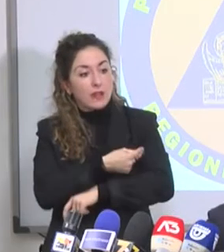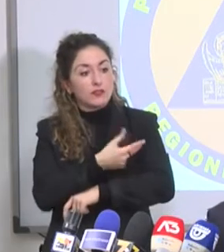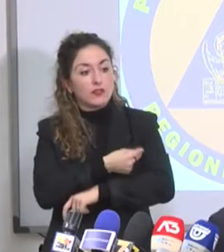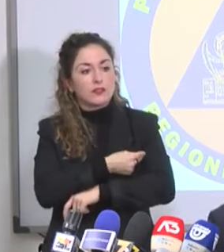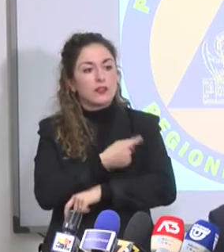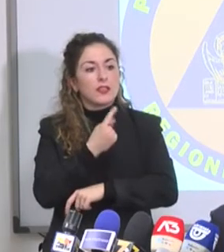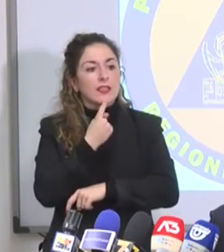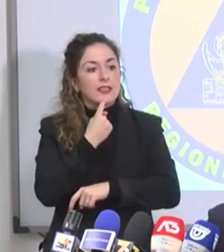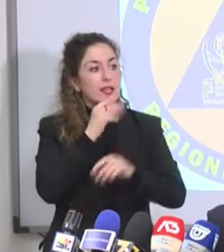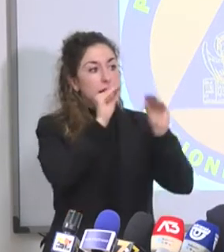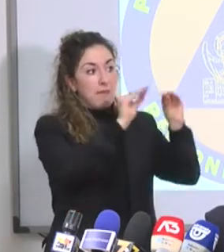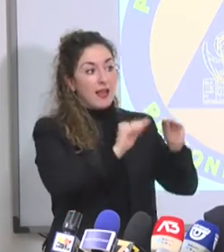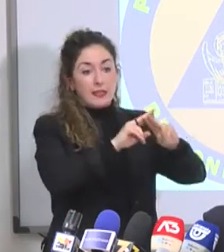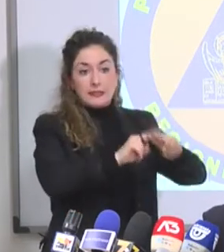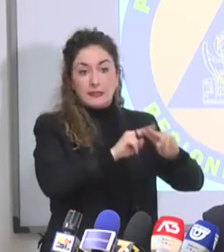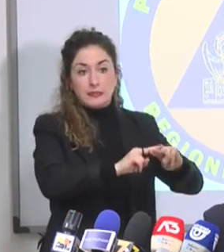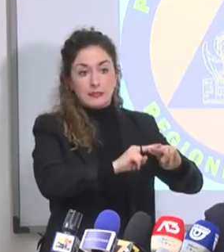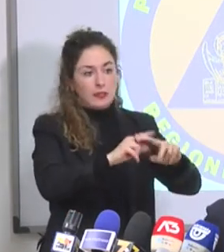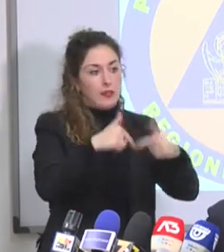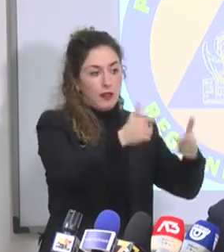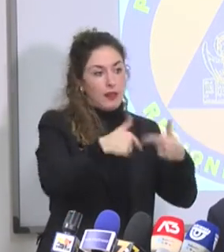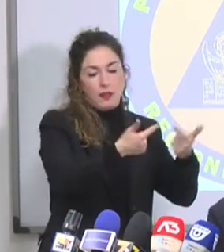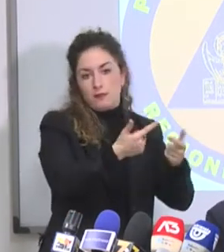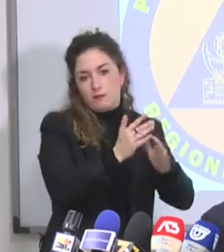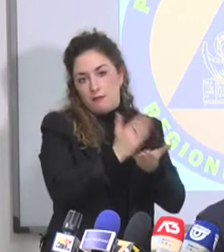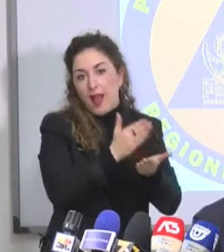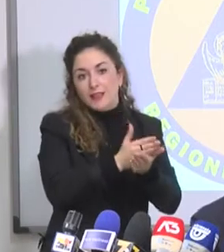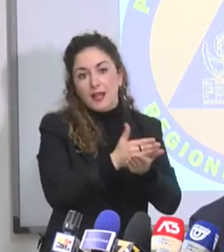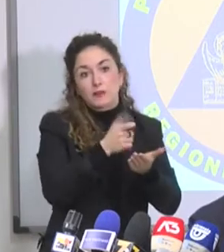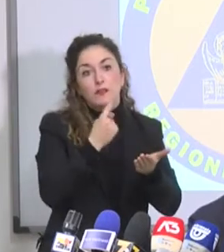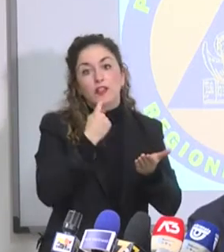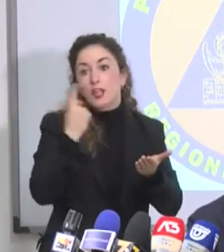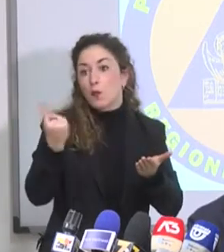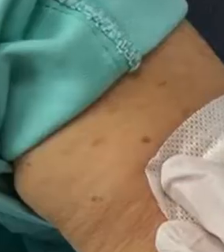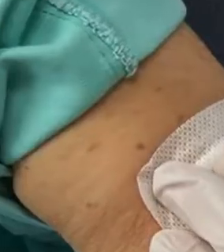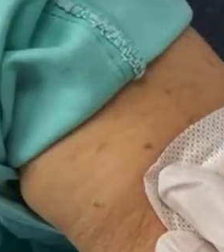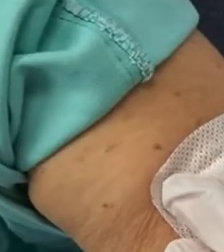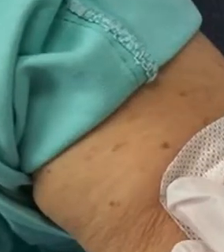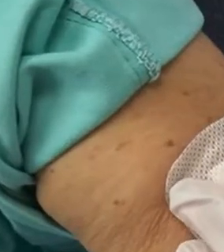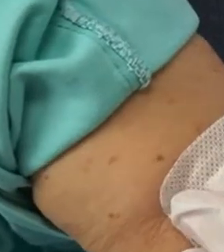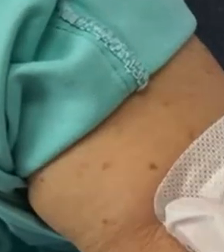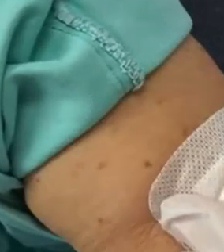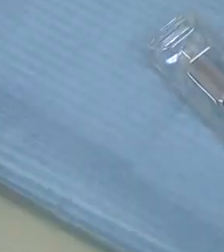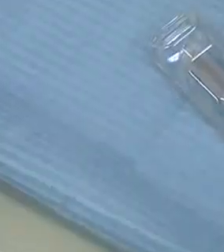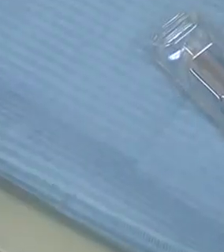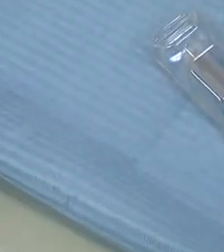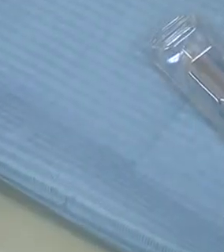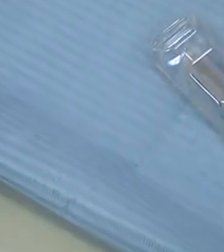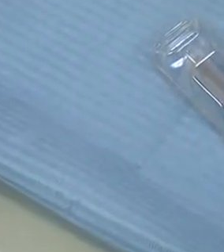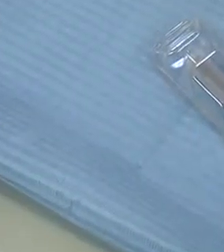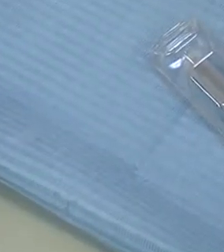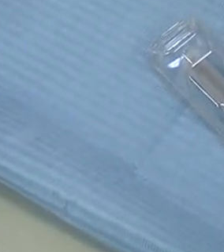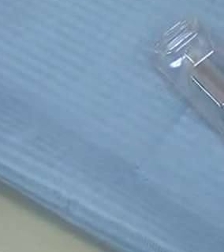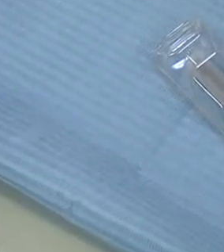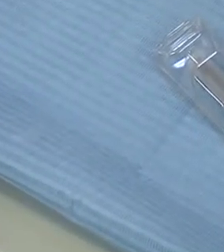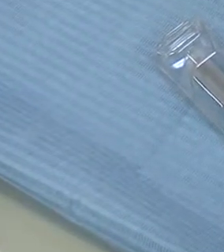continua a fare magazzino e non gli inietta, perché sennò toglie una possibilità a chi ha bisogno di iniettare. Nelle prossime due o tre settimane dovremmo vedere